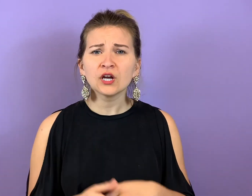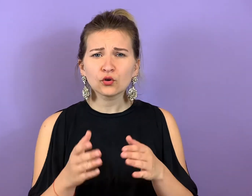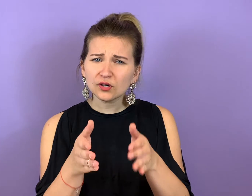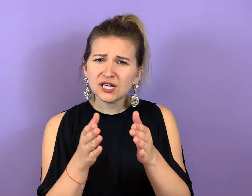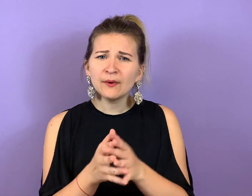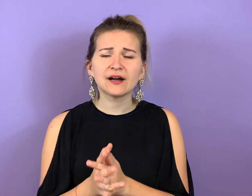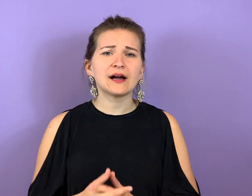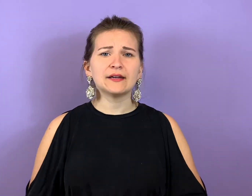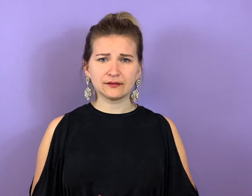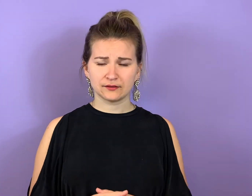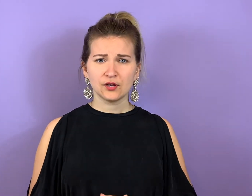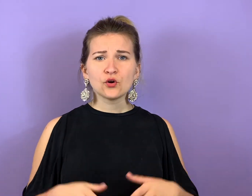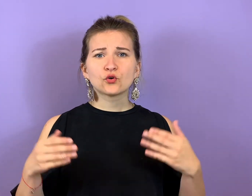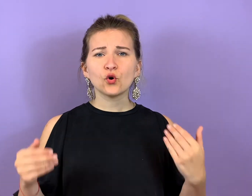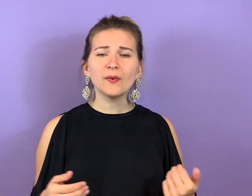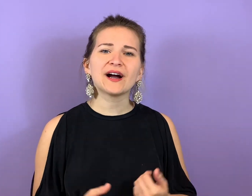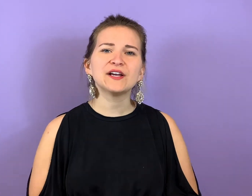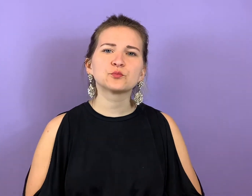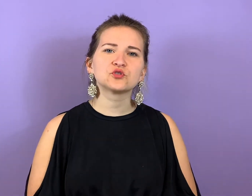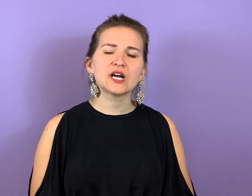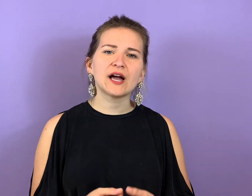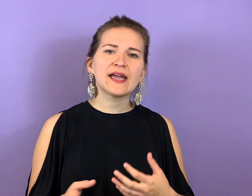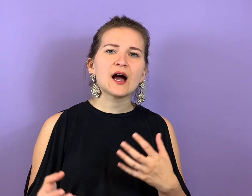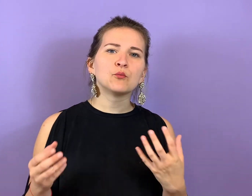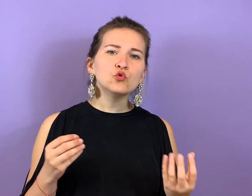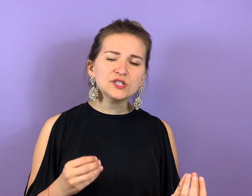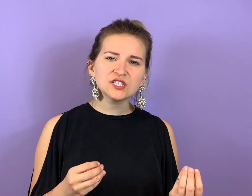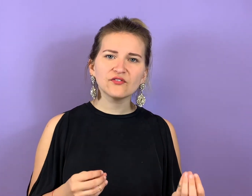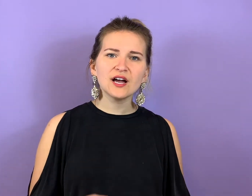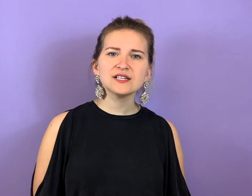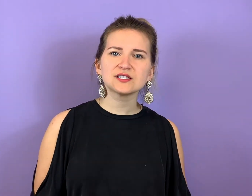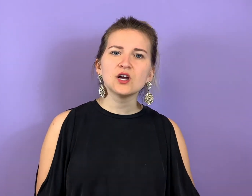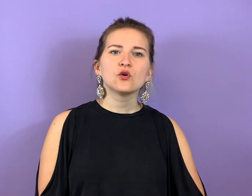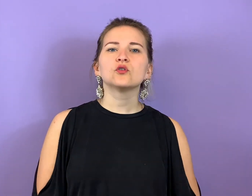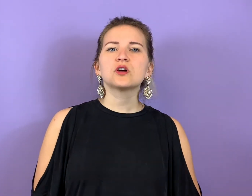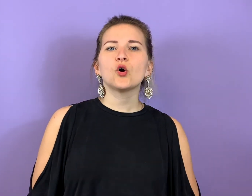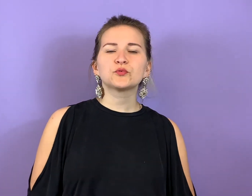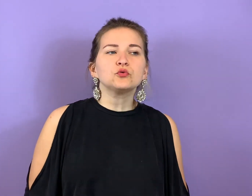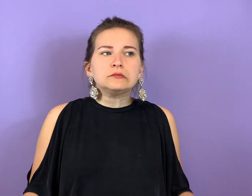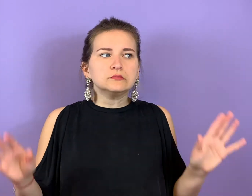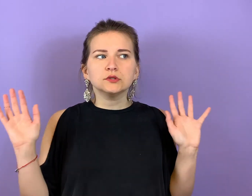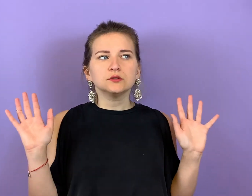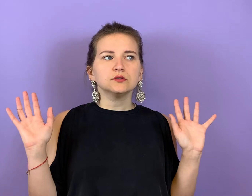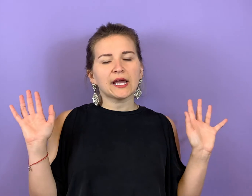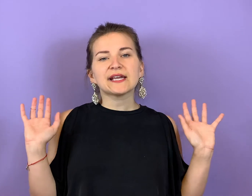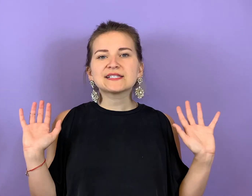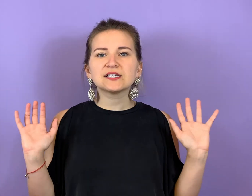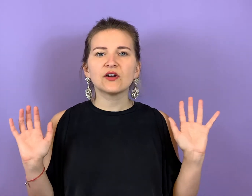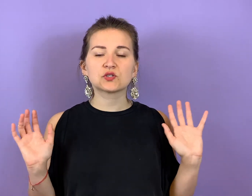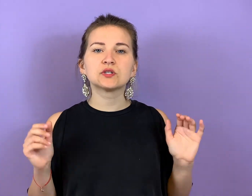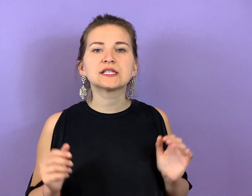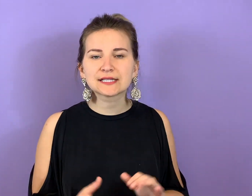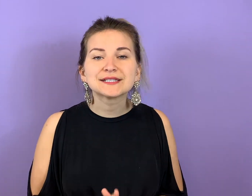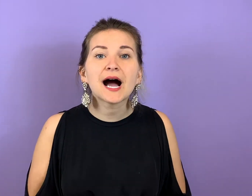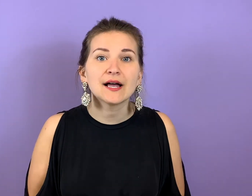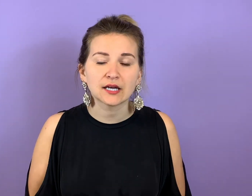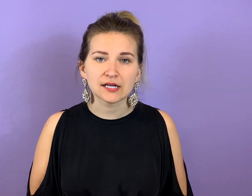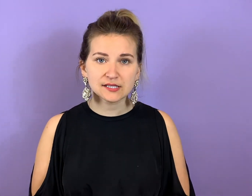guck da mal rein und guck mal rein, ob du da eher mutig warst oder ob du ängstlich warst und nichts getan hast.